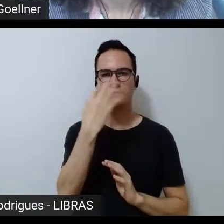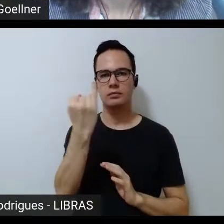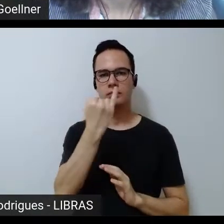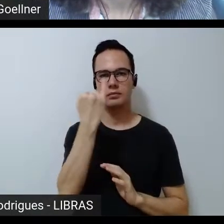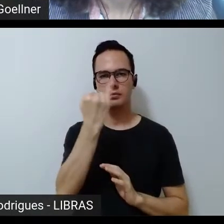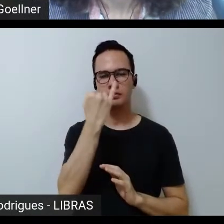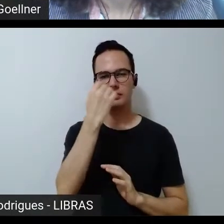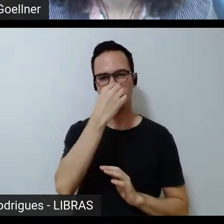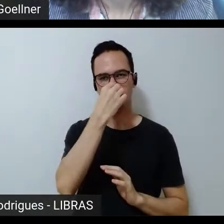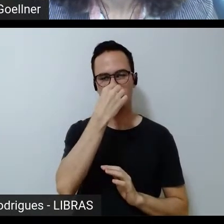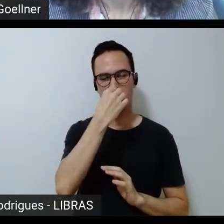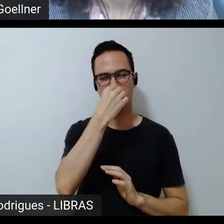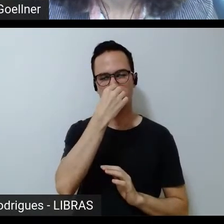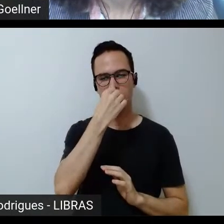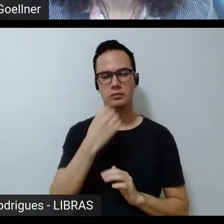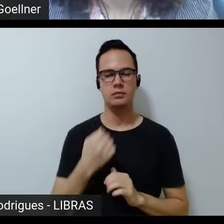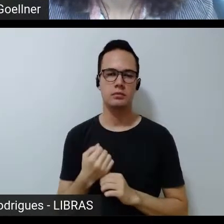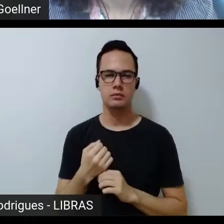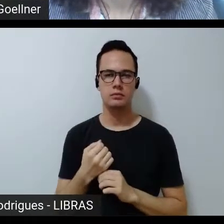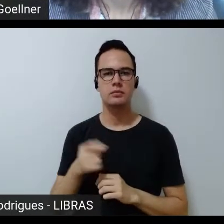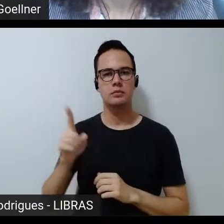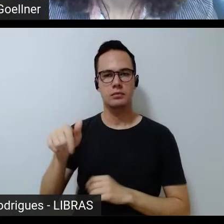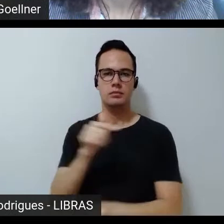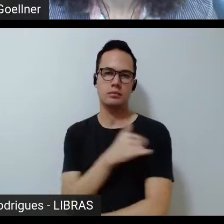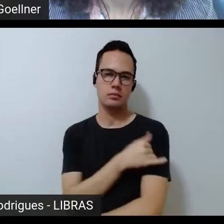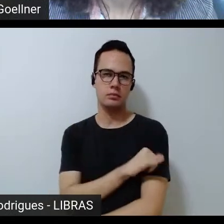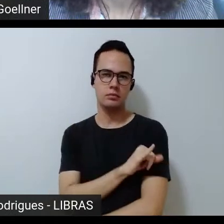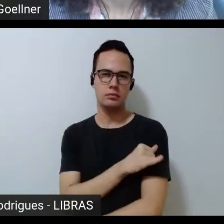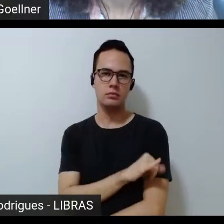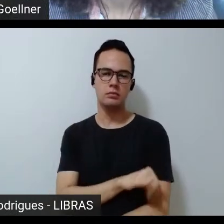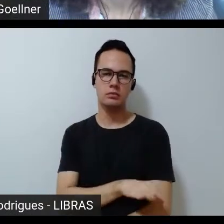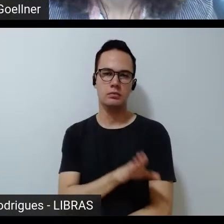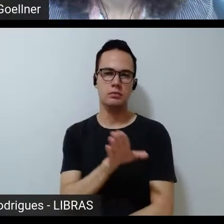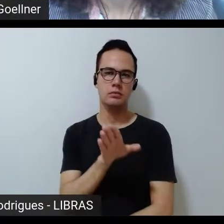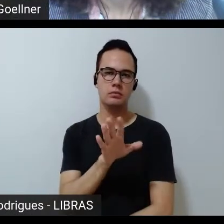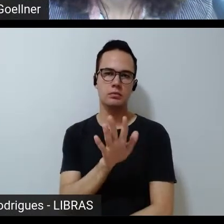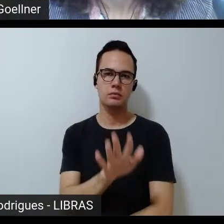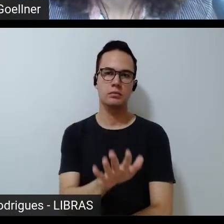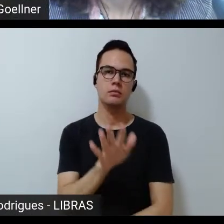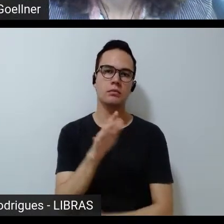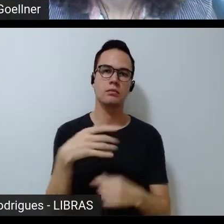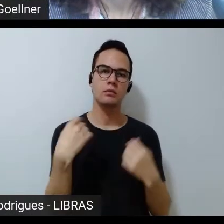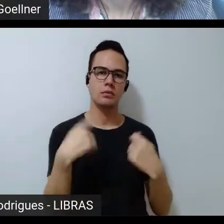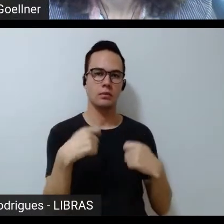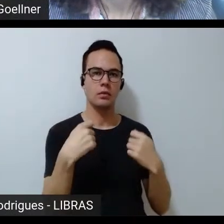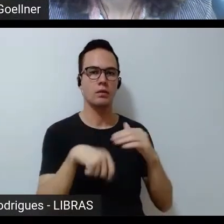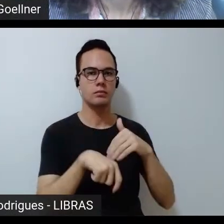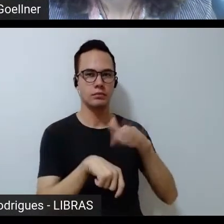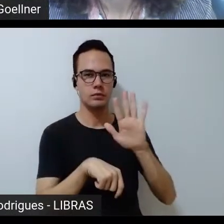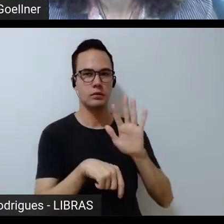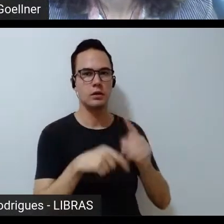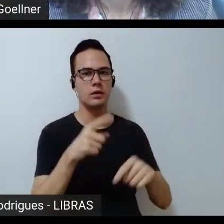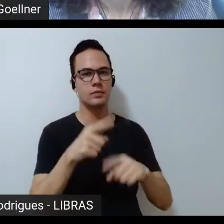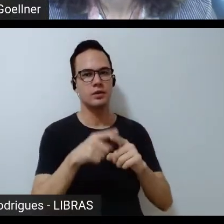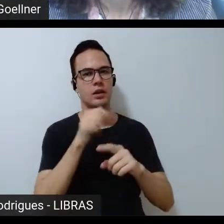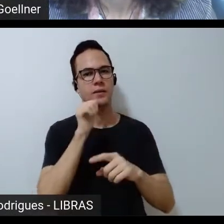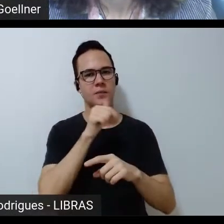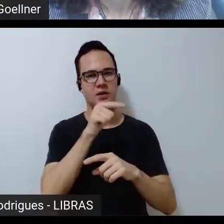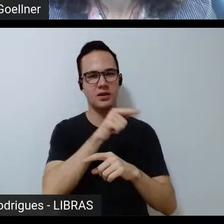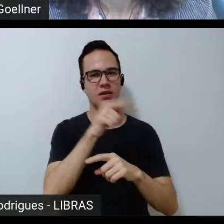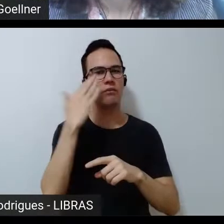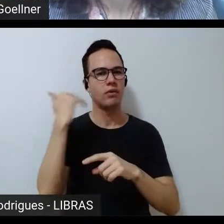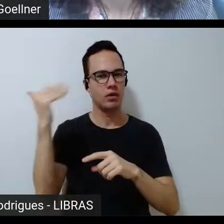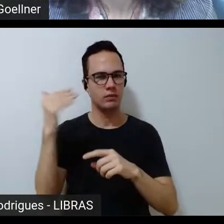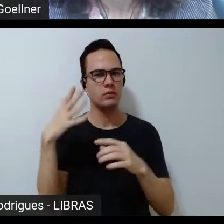sobre ela lá no Rio de Janeiro, mas é preciso muito mais porque Irenice é ícone e ela tem que ser